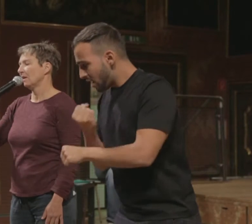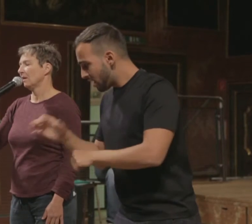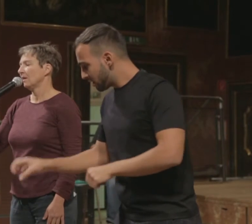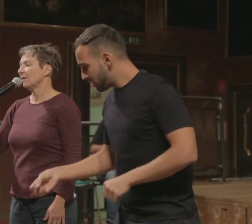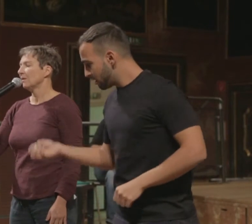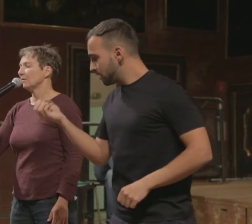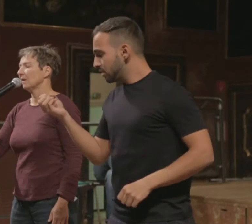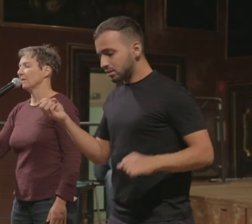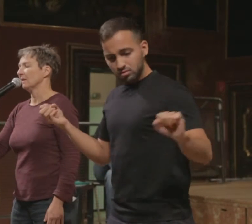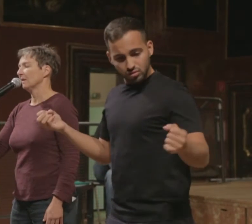Und warte.